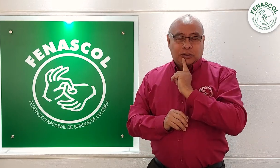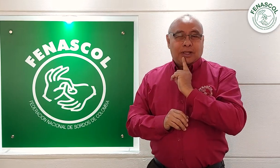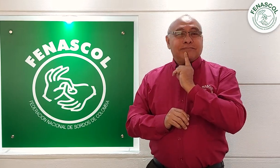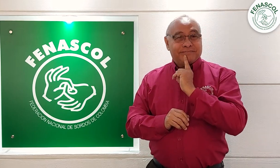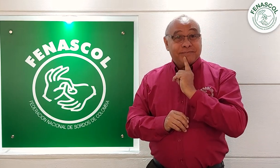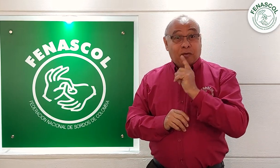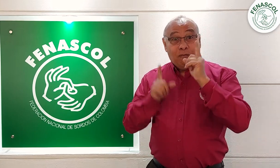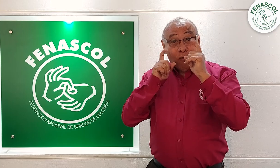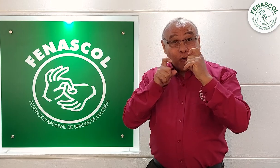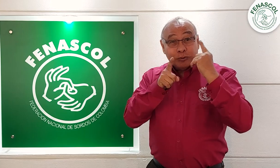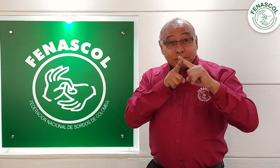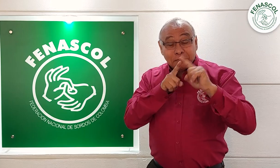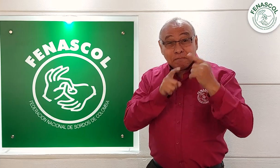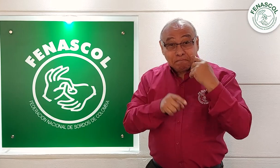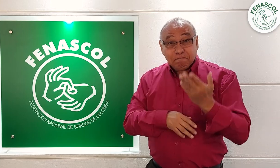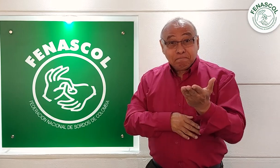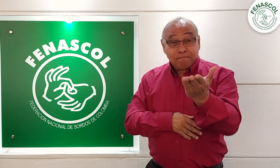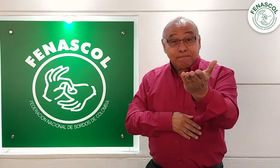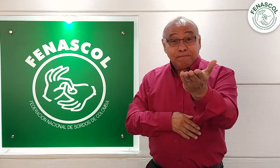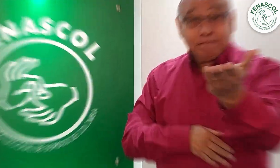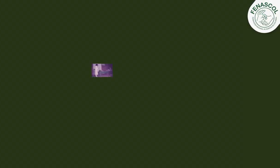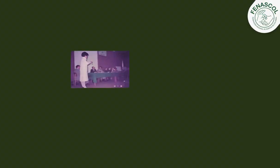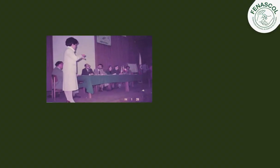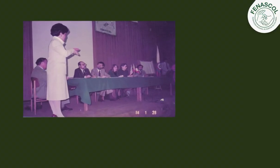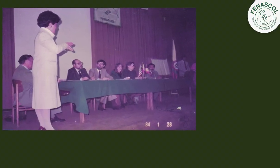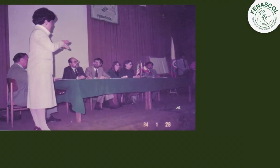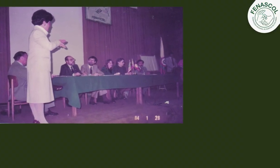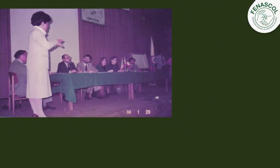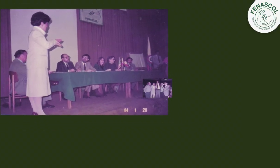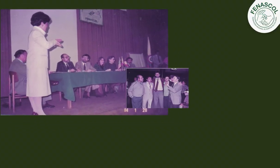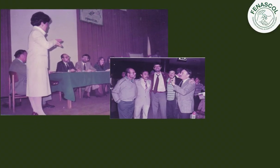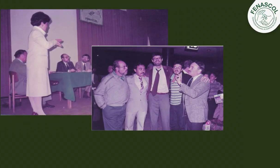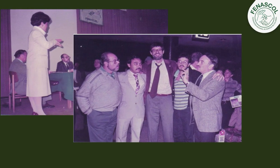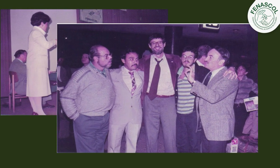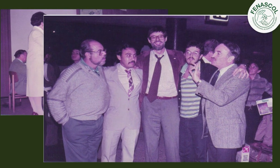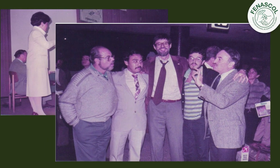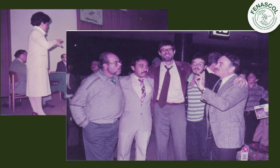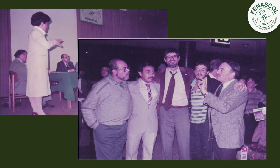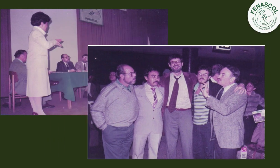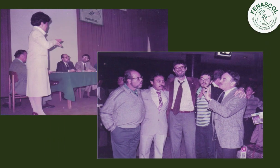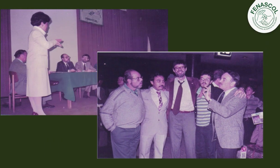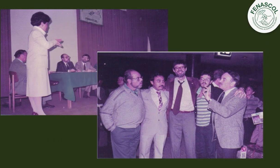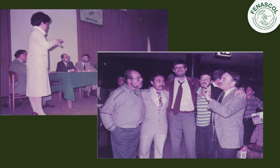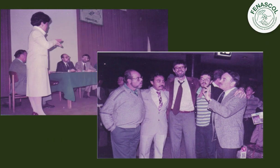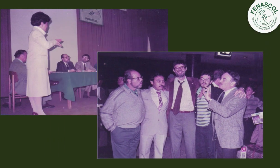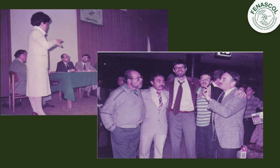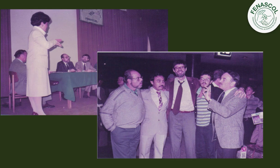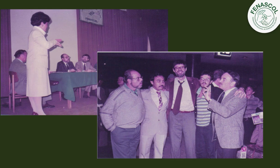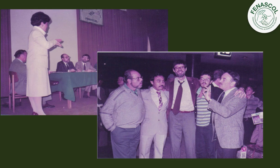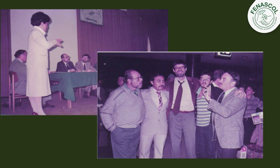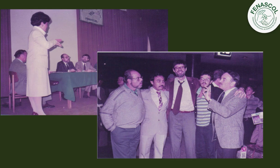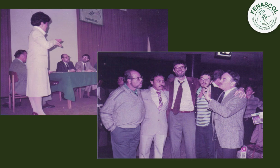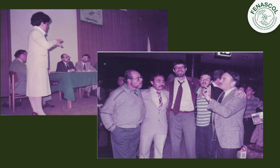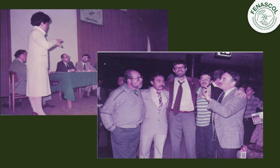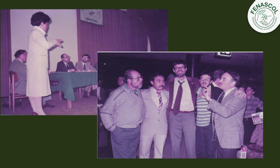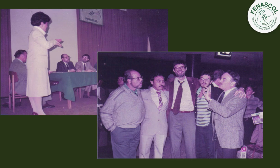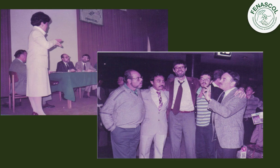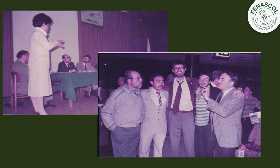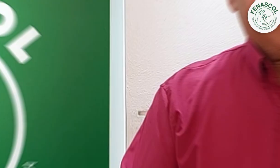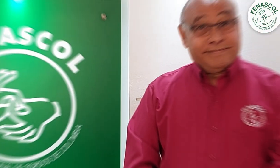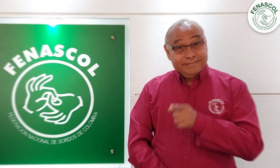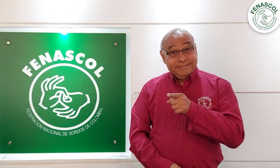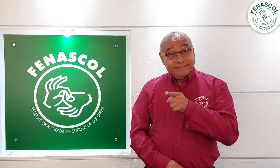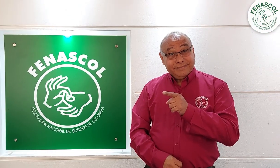conclusiones